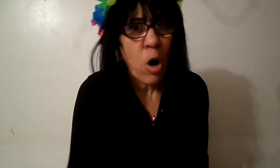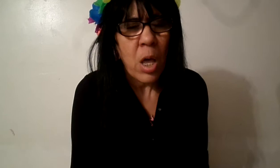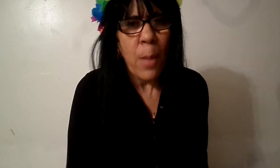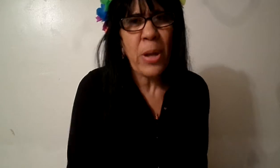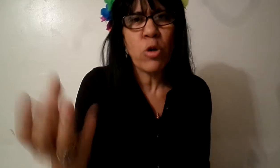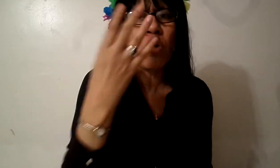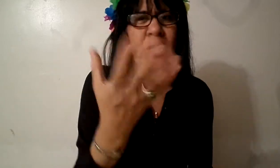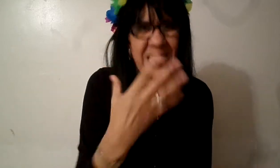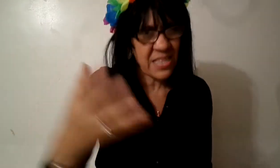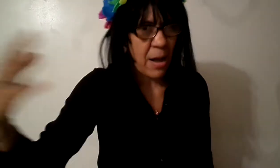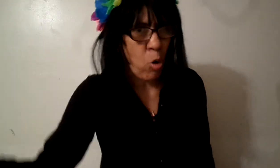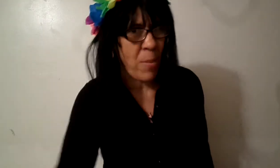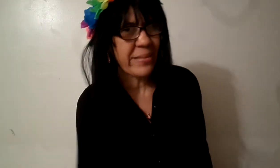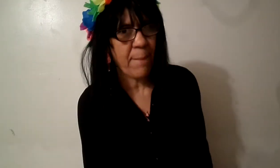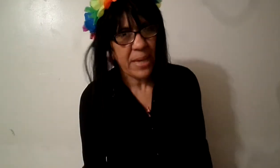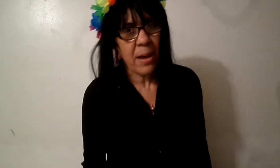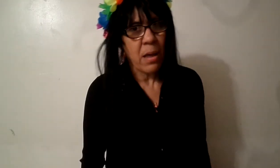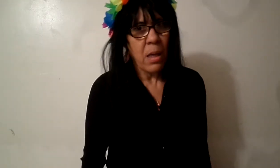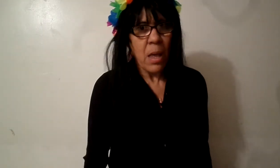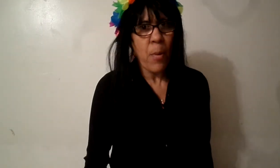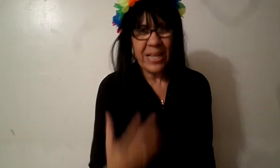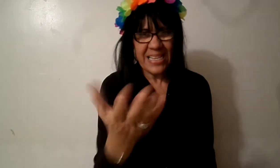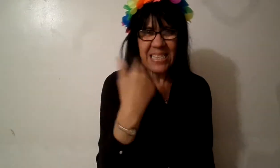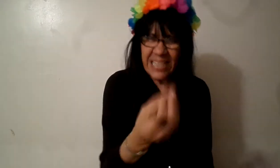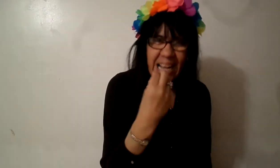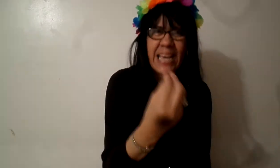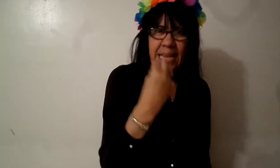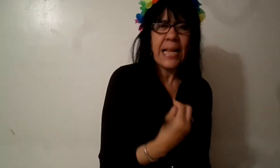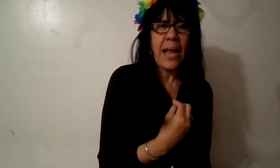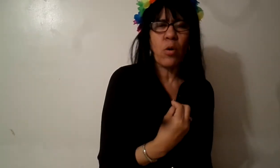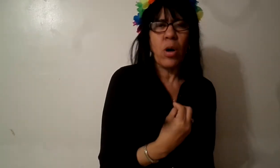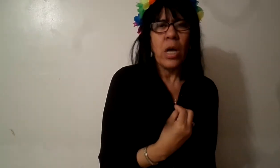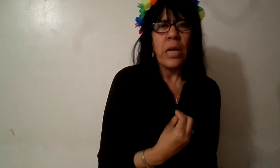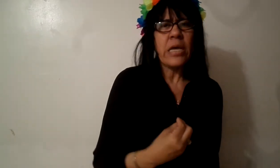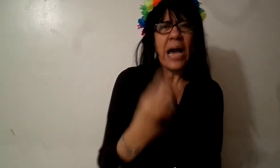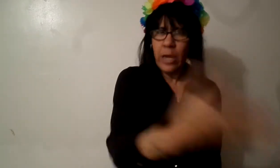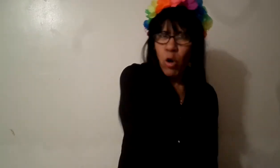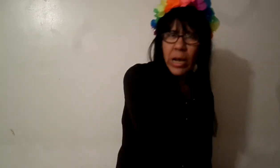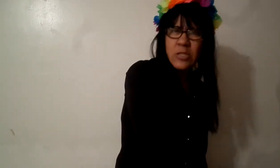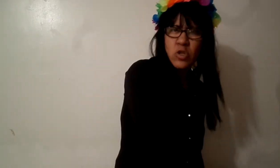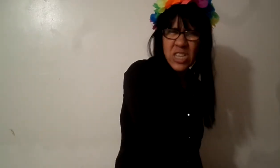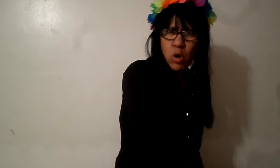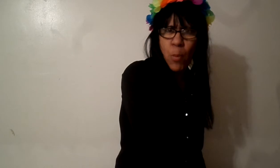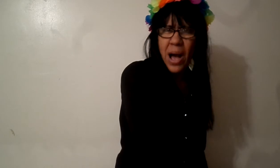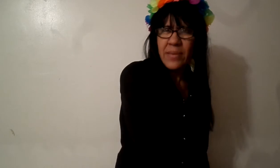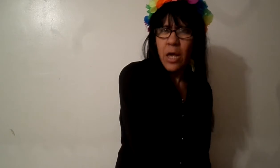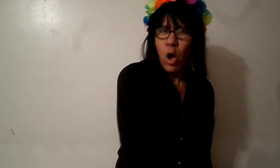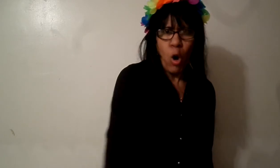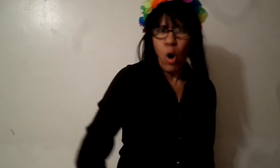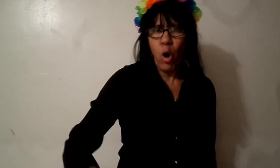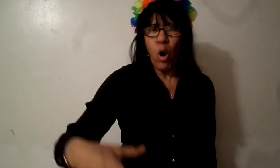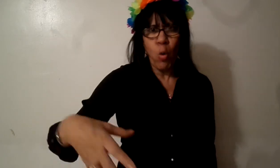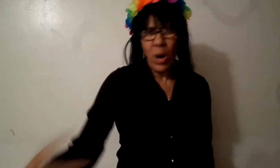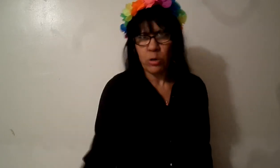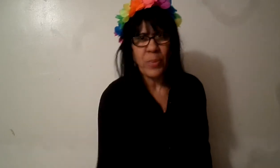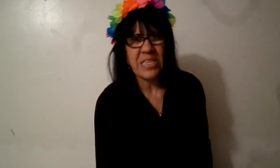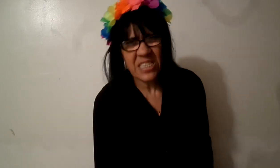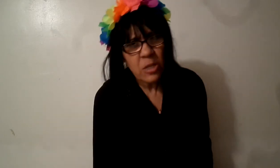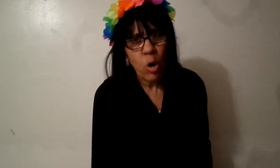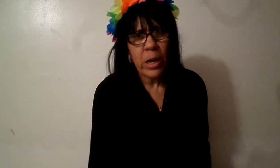pero ellos necesitan comer también porque necesitan ejerir algo y aquí lo que son cinco panes o cuatro quesecitos ¿qué